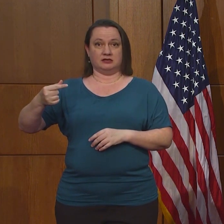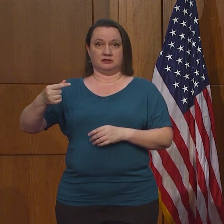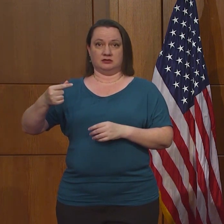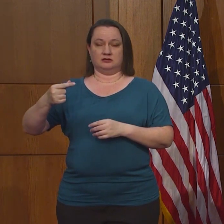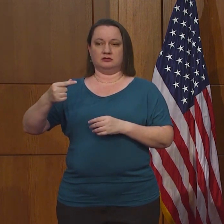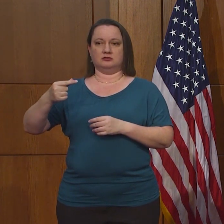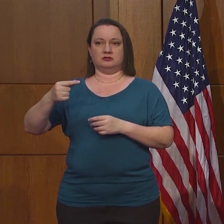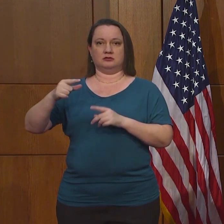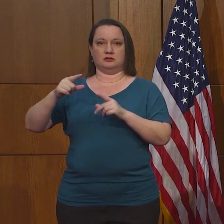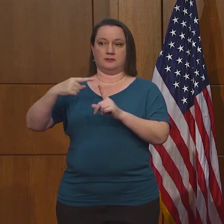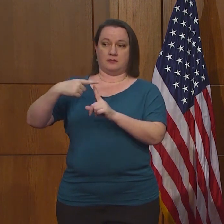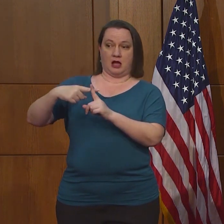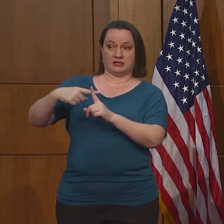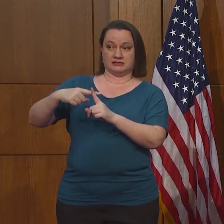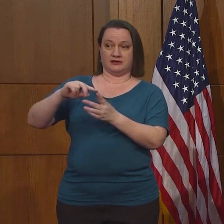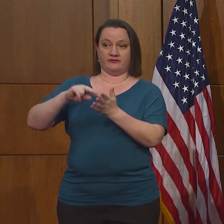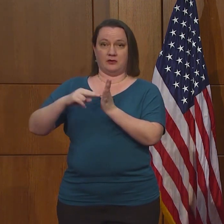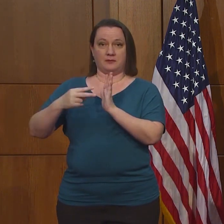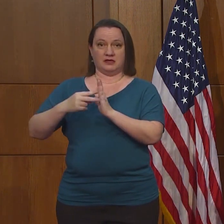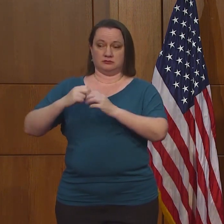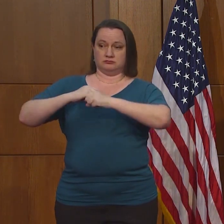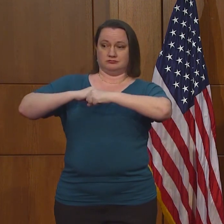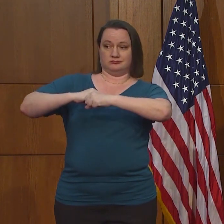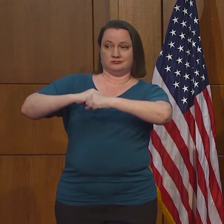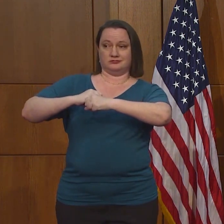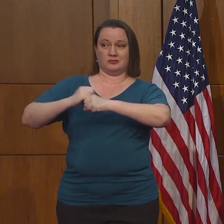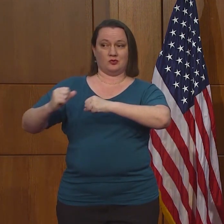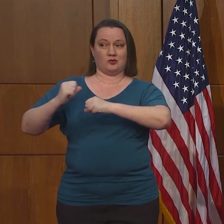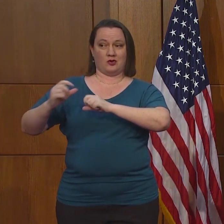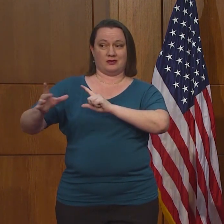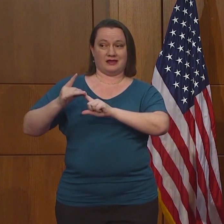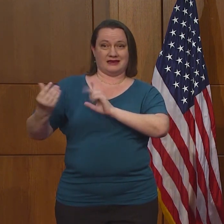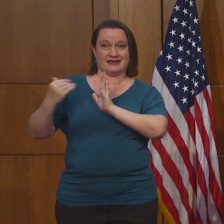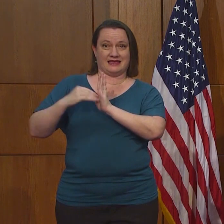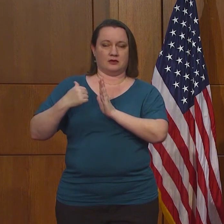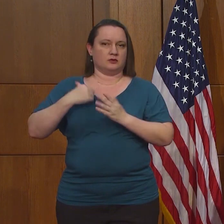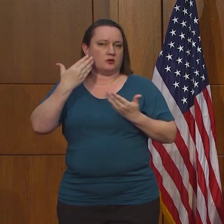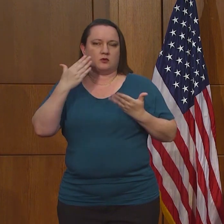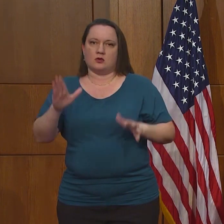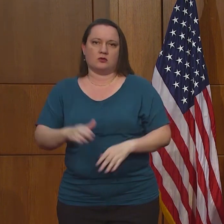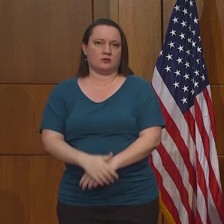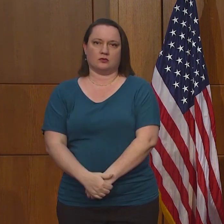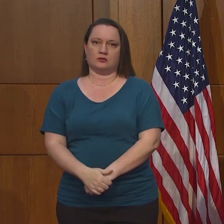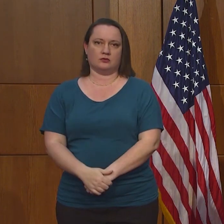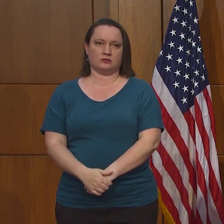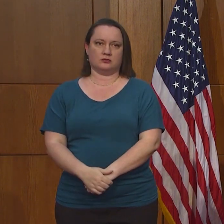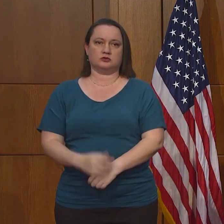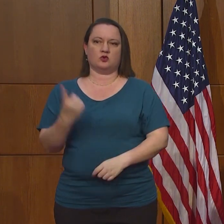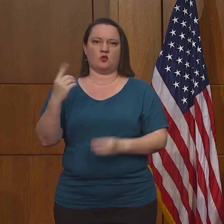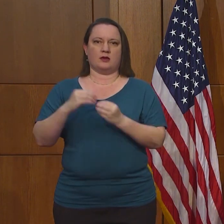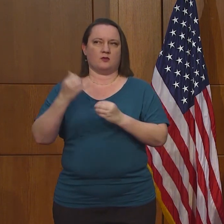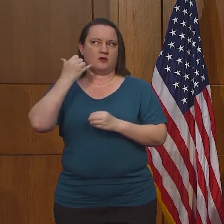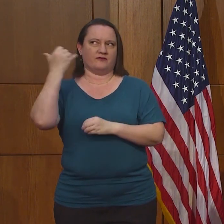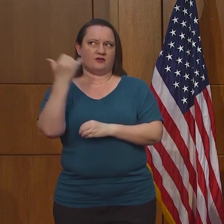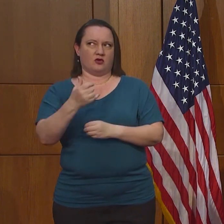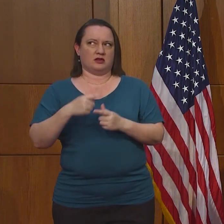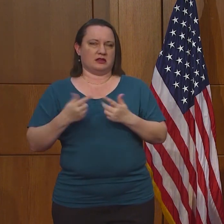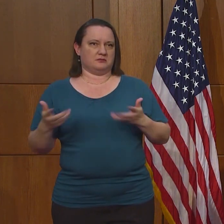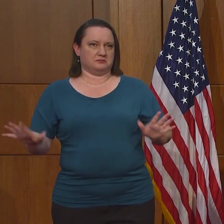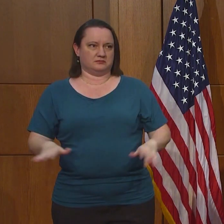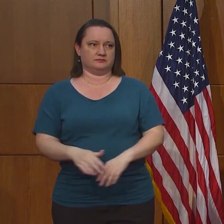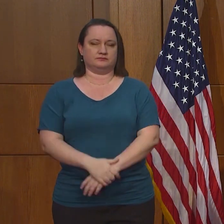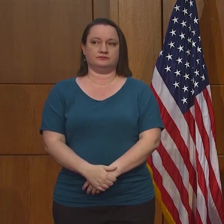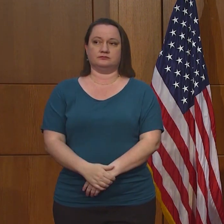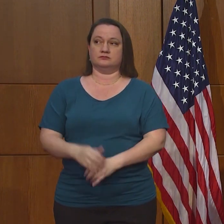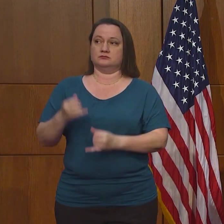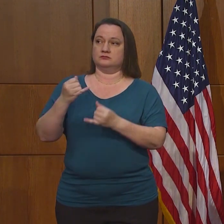estas pruebas no nos garantizan en realidad que no va a pasar. Simplemente son datos que tenemos